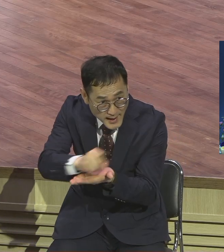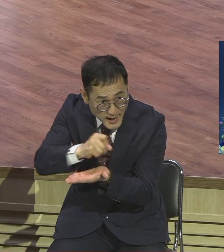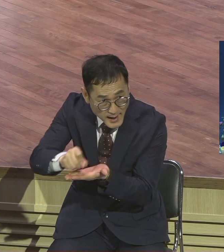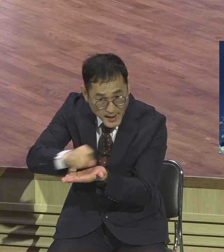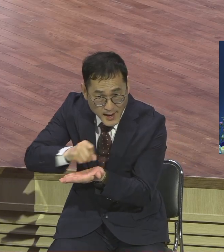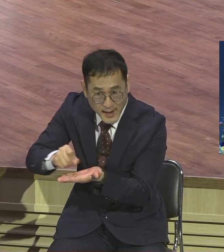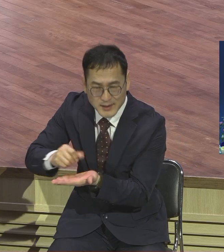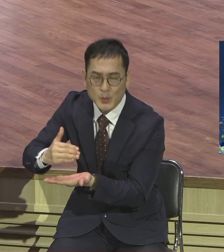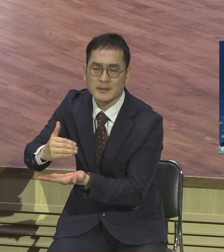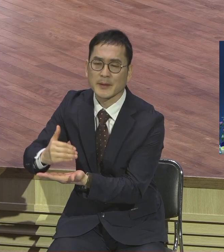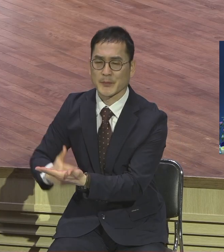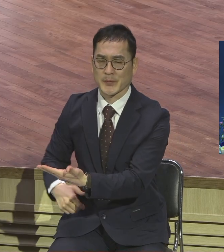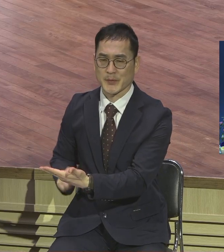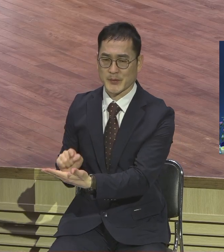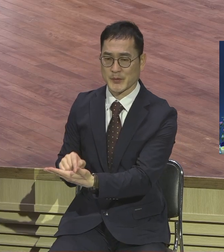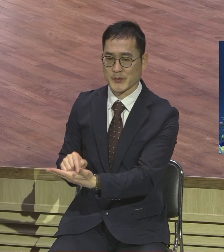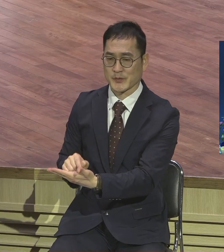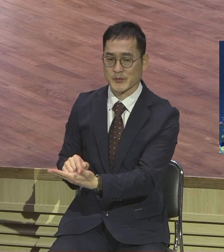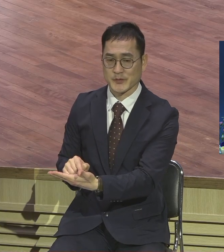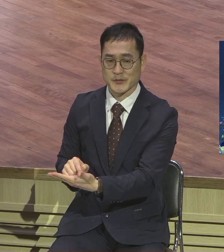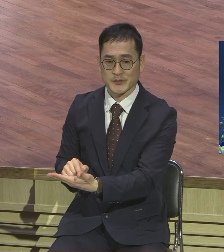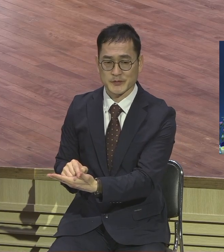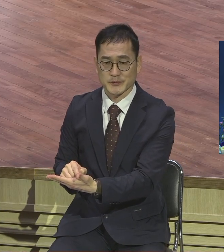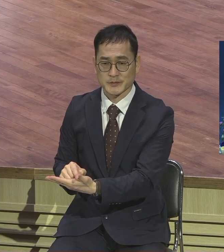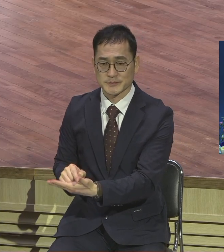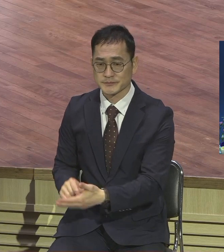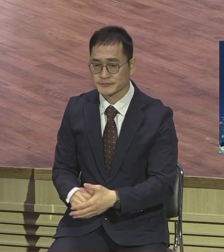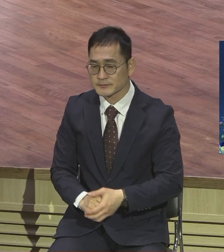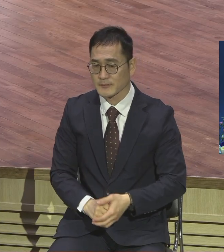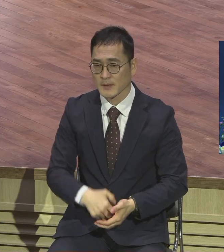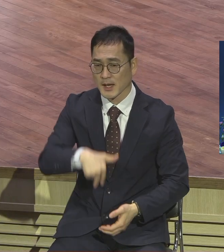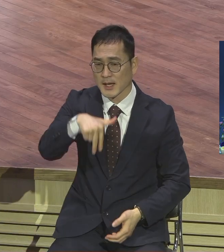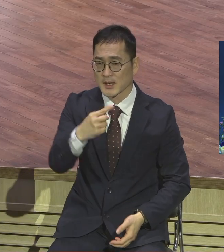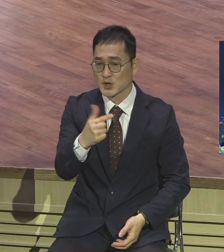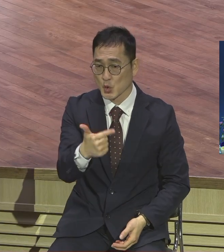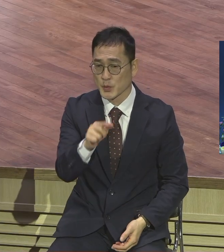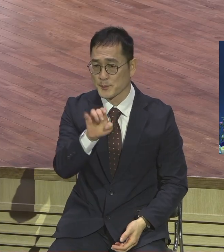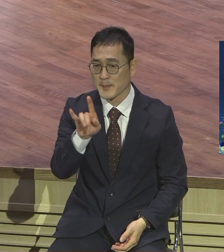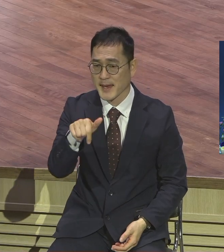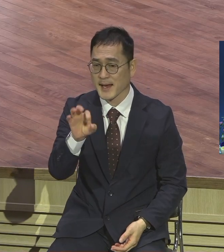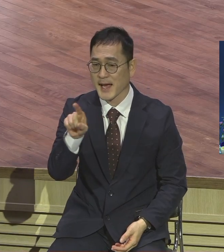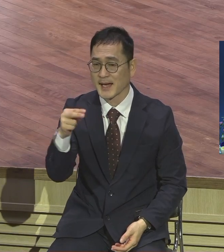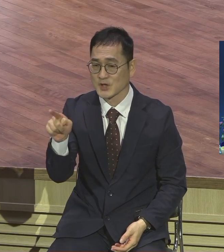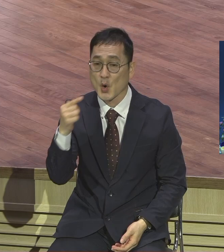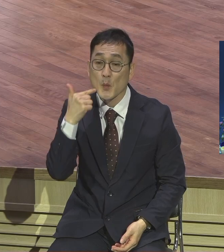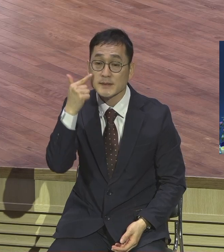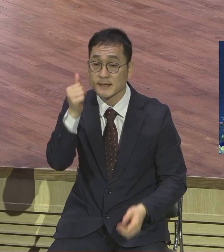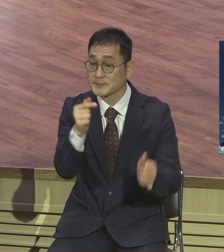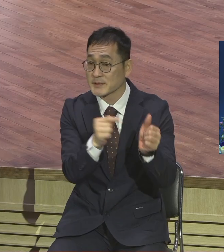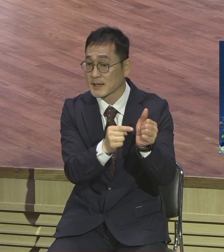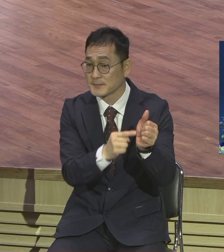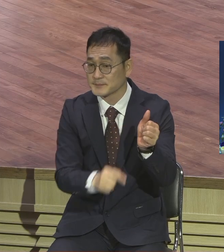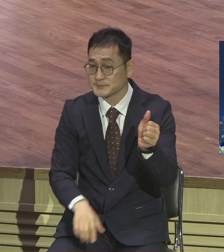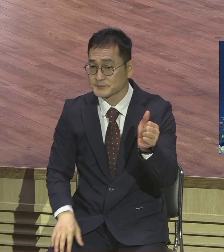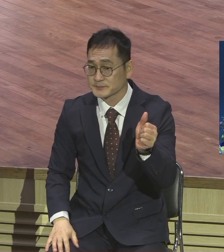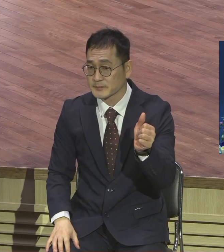사역의 내용입니다 갈비인 주의자 존 맥아드 목사님은 예수님의 열두 제자의